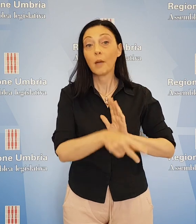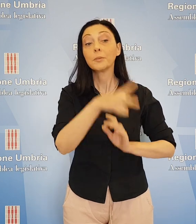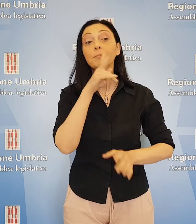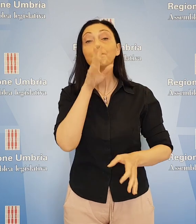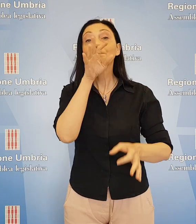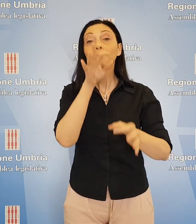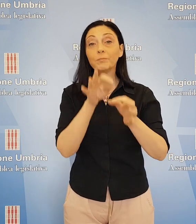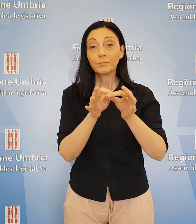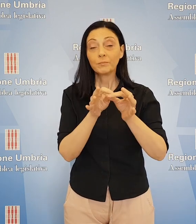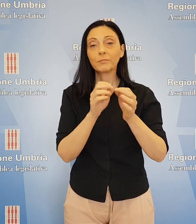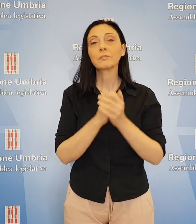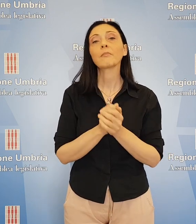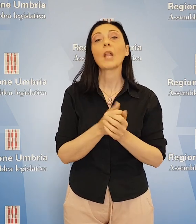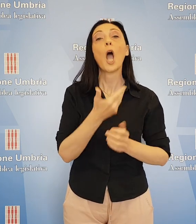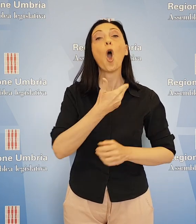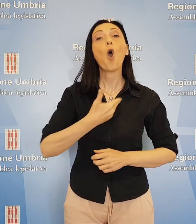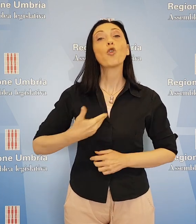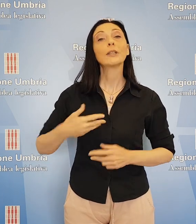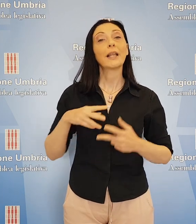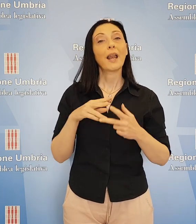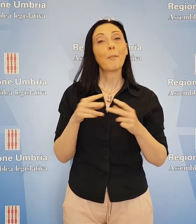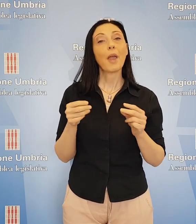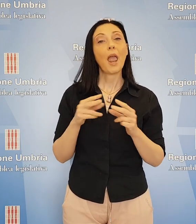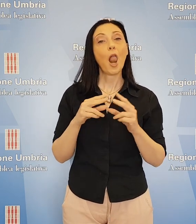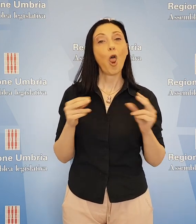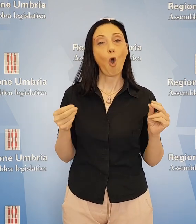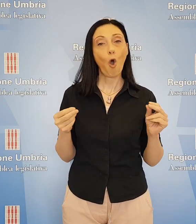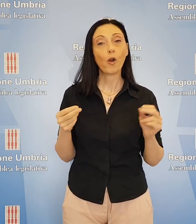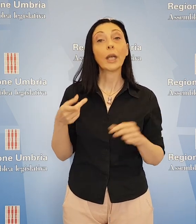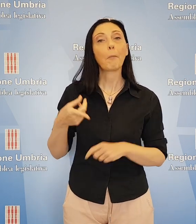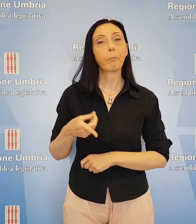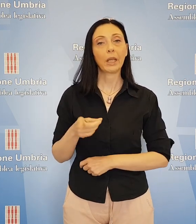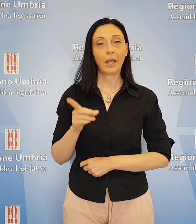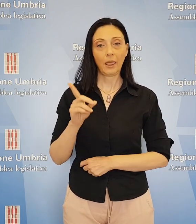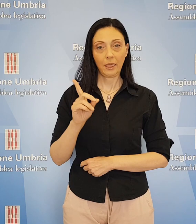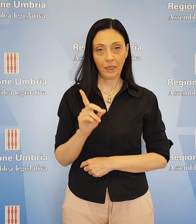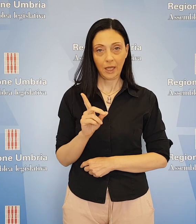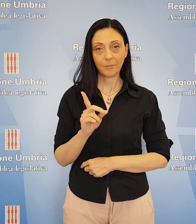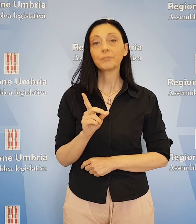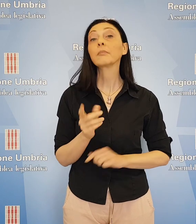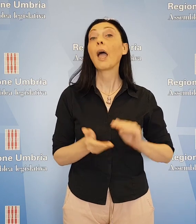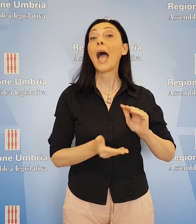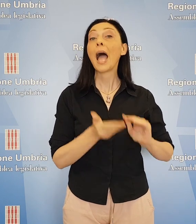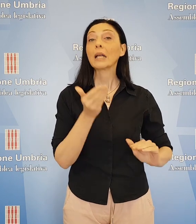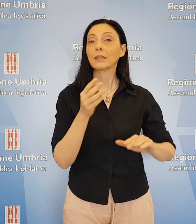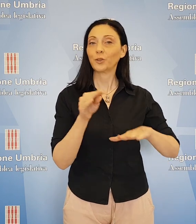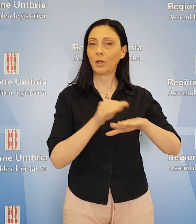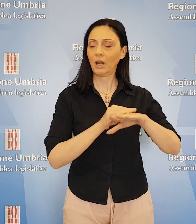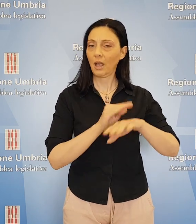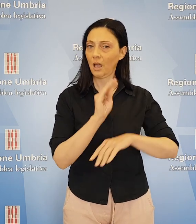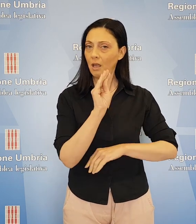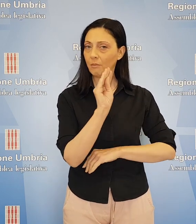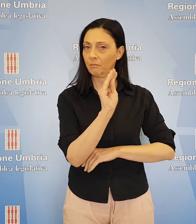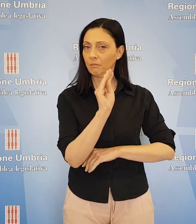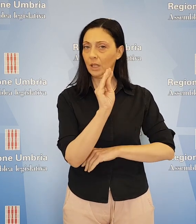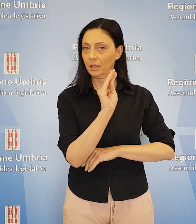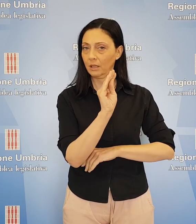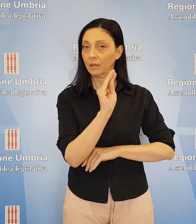immediata, la consigliera Simona Meloni del Partito Democratico ha chiesto all'assessore Paola Agabiti se la Giunta intende